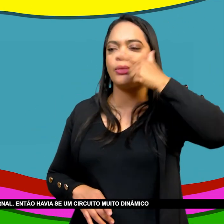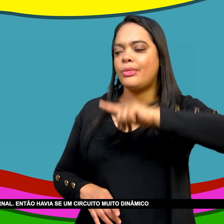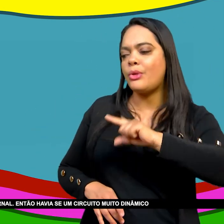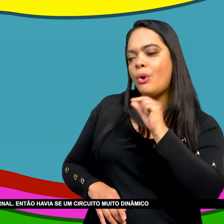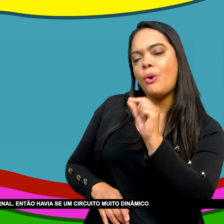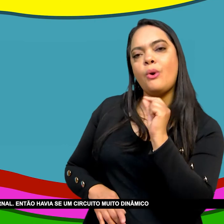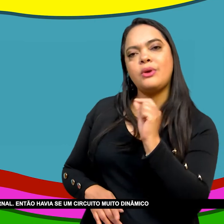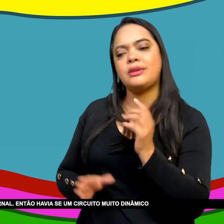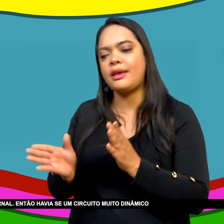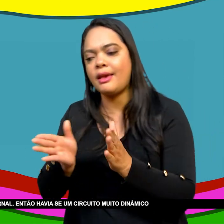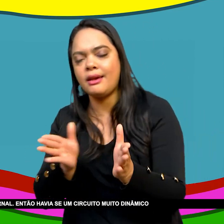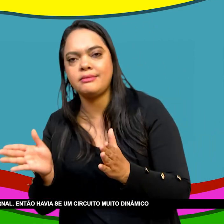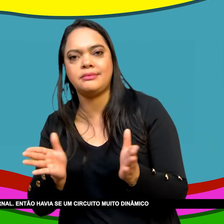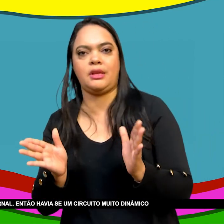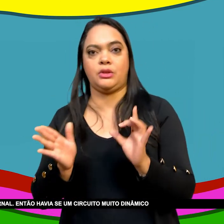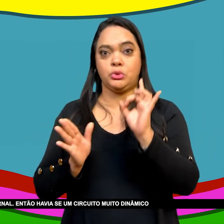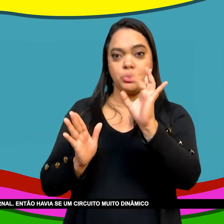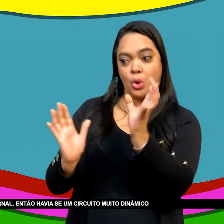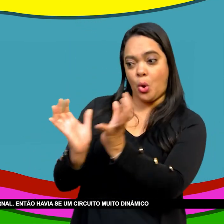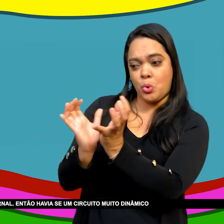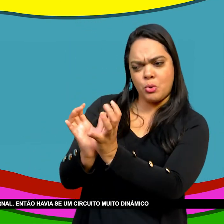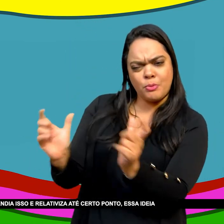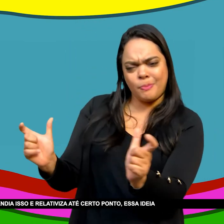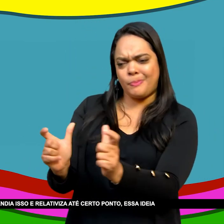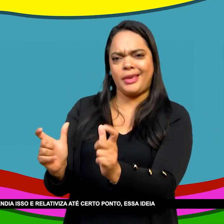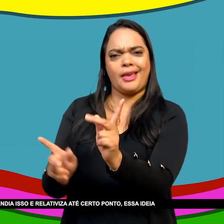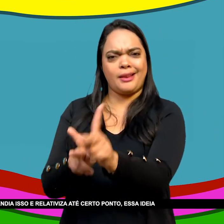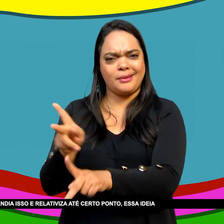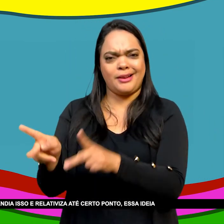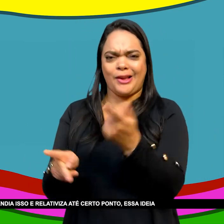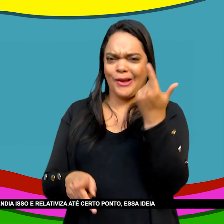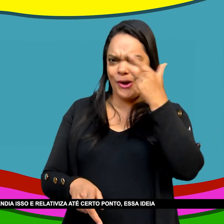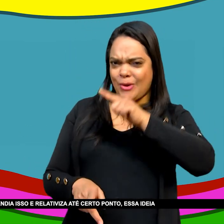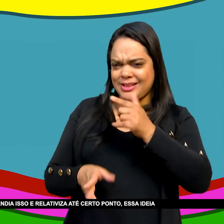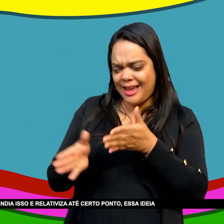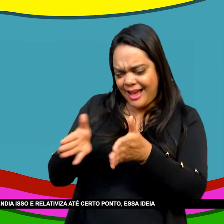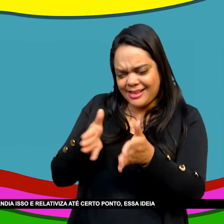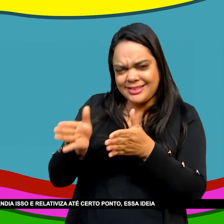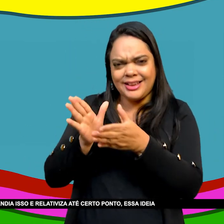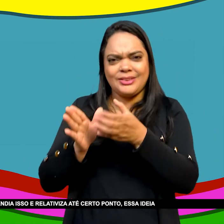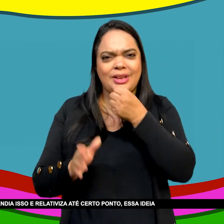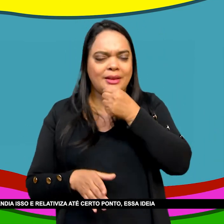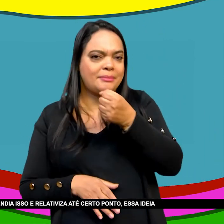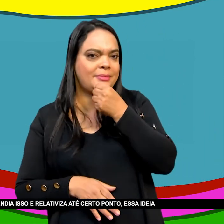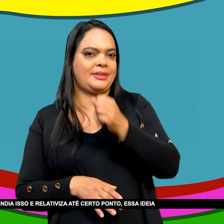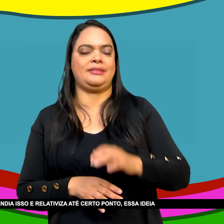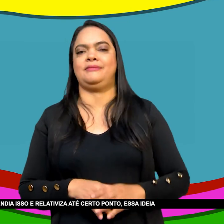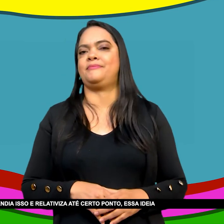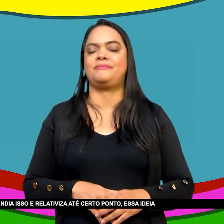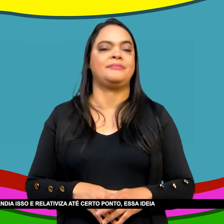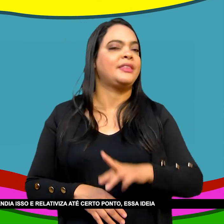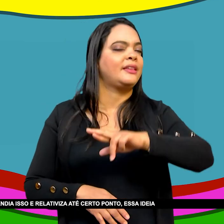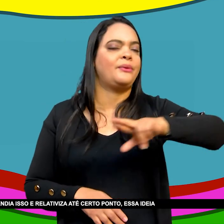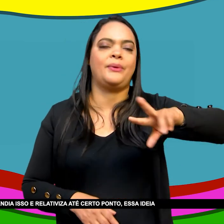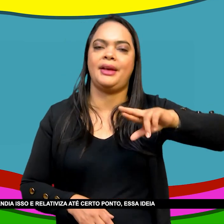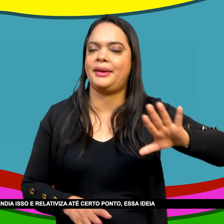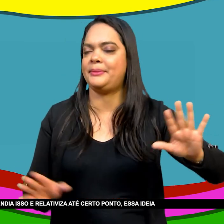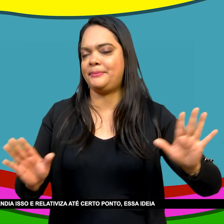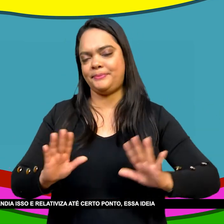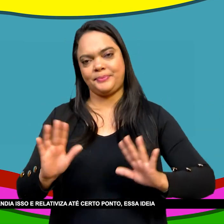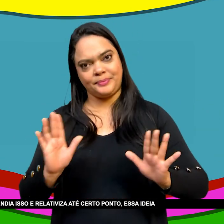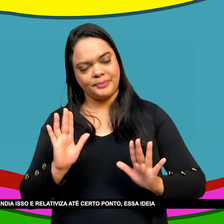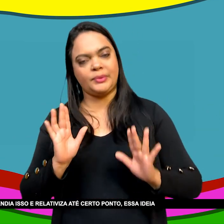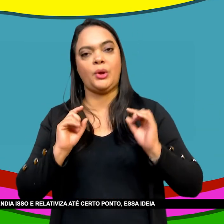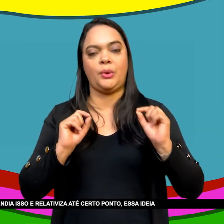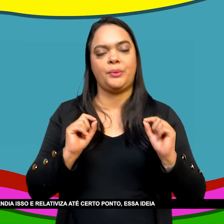jornal Então havia Um circuito Muito dinâmico Da palavra Impresso Oral E manuscrita Que transcendia